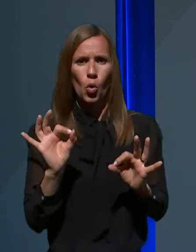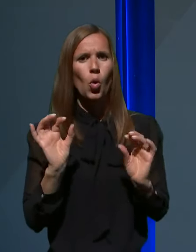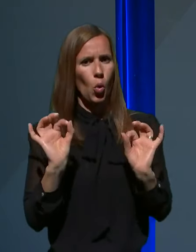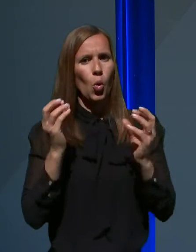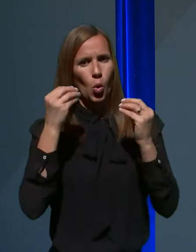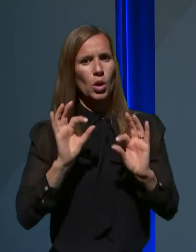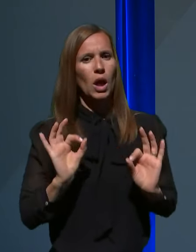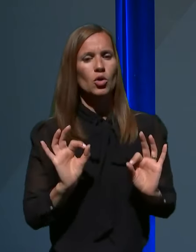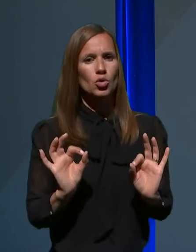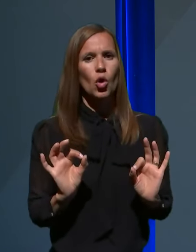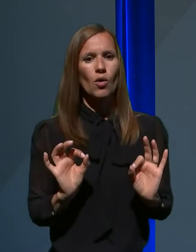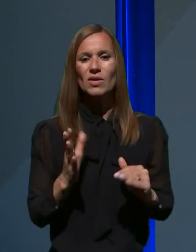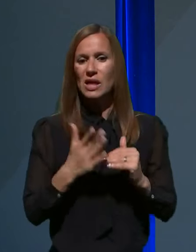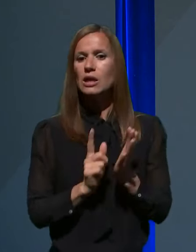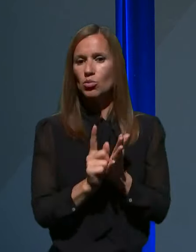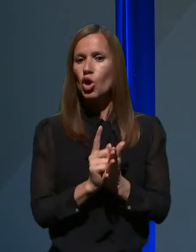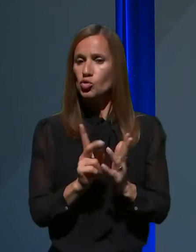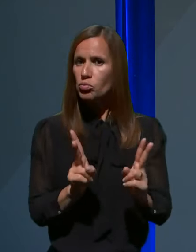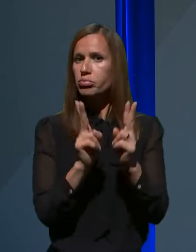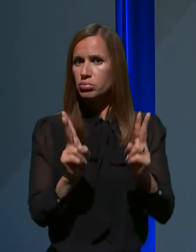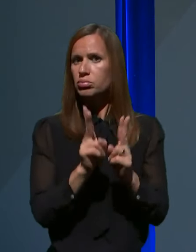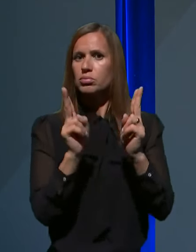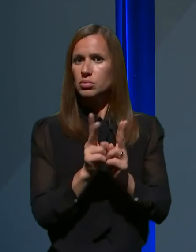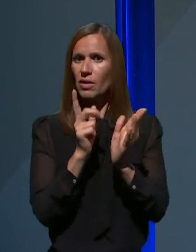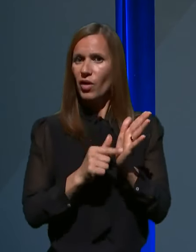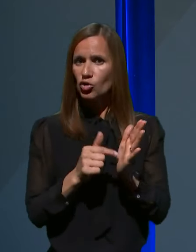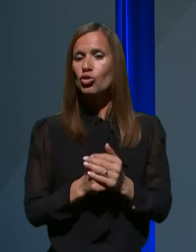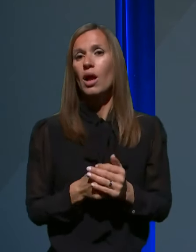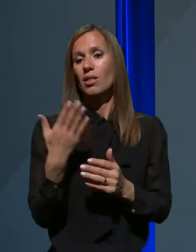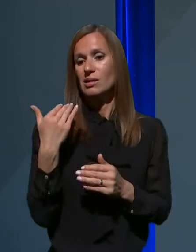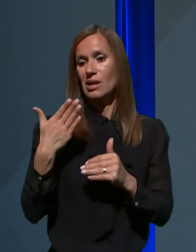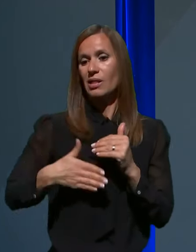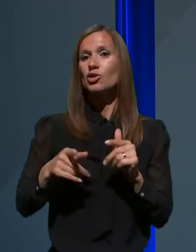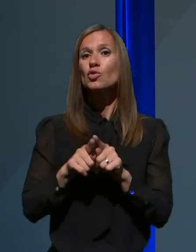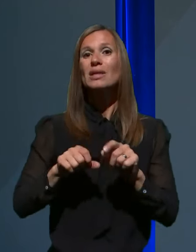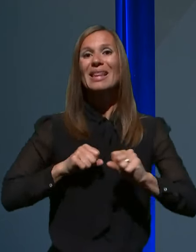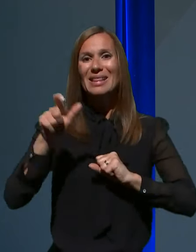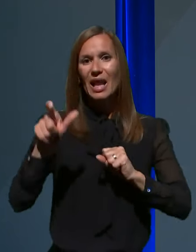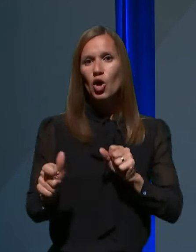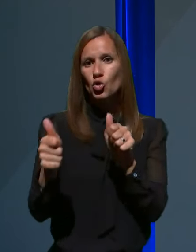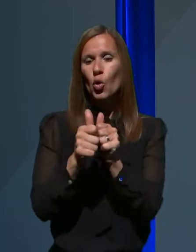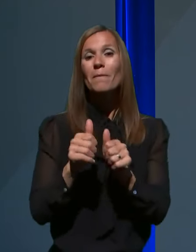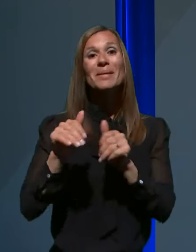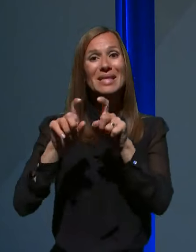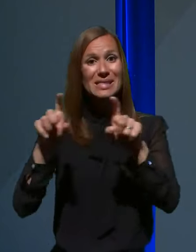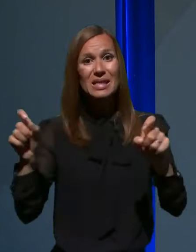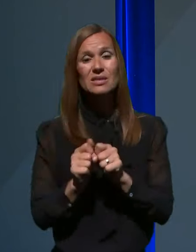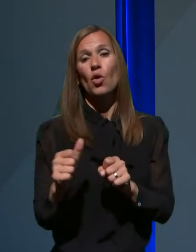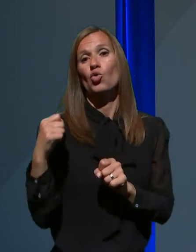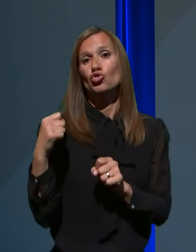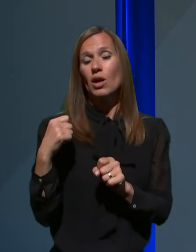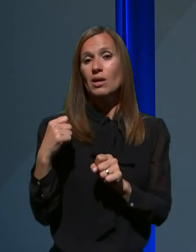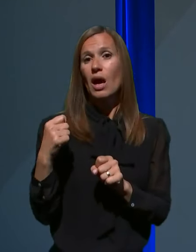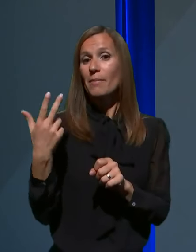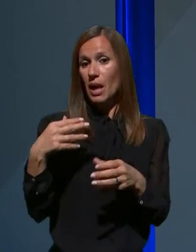nekaj srečanj, zadnji s direktorjem tudi na ministerstvu. Včeraj se je naša skupina, delno sem bil tudi